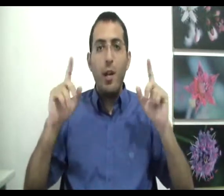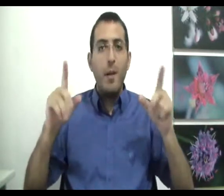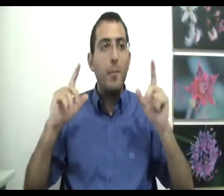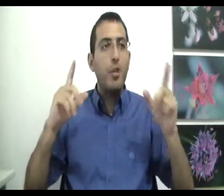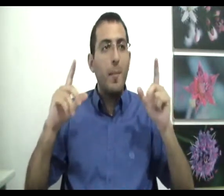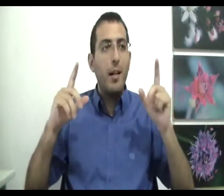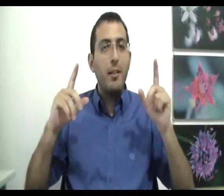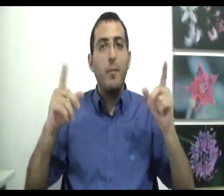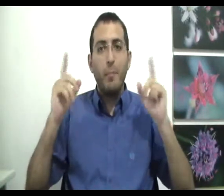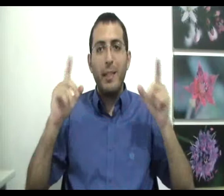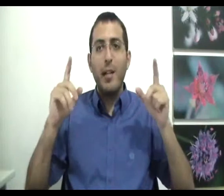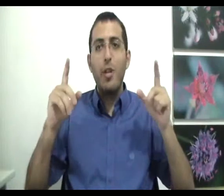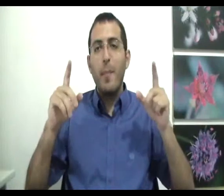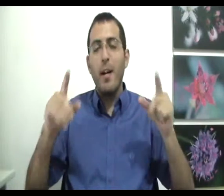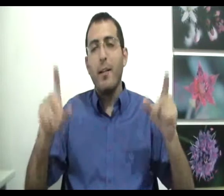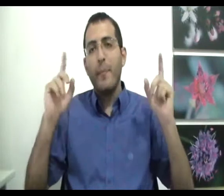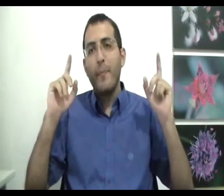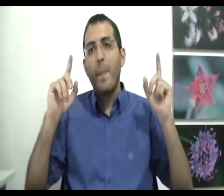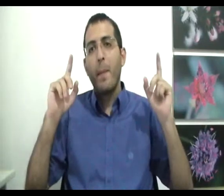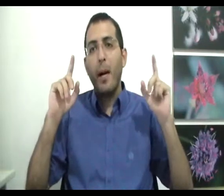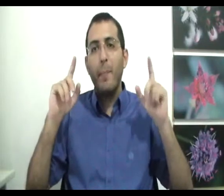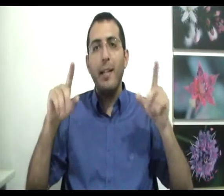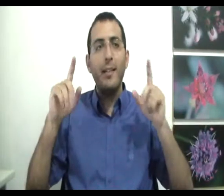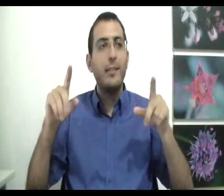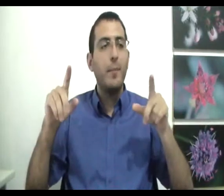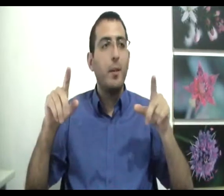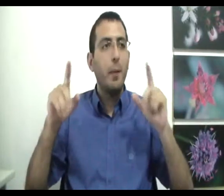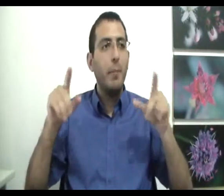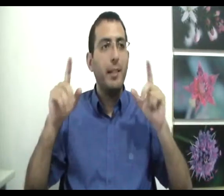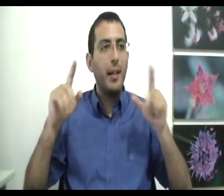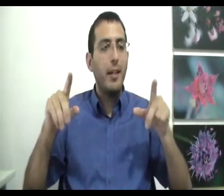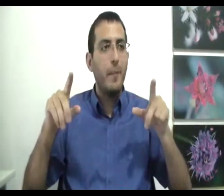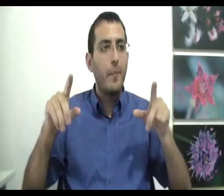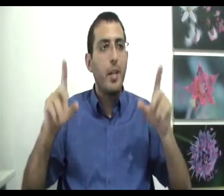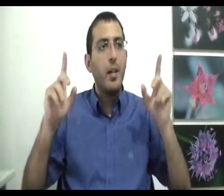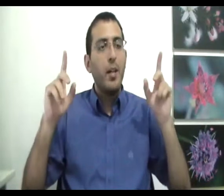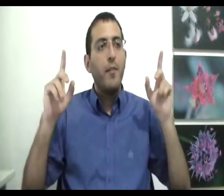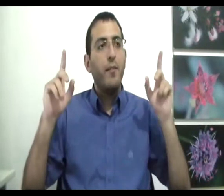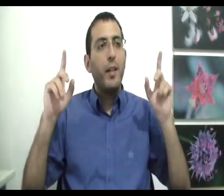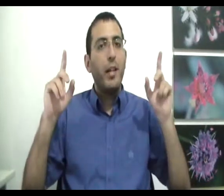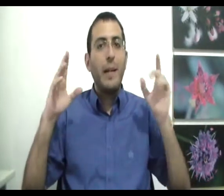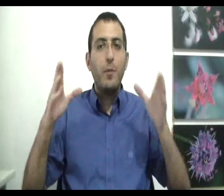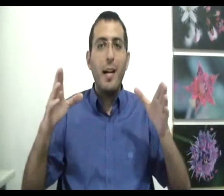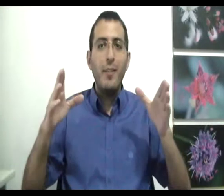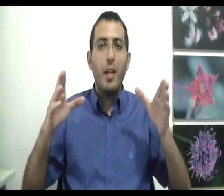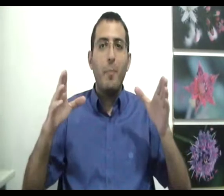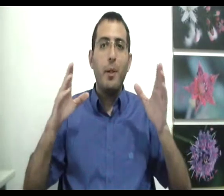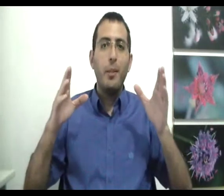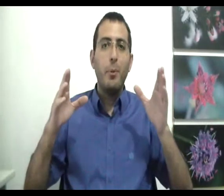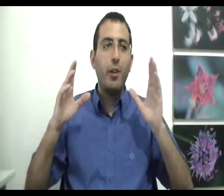שאמר מי שאמר מתי שאמר מרבה נכסים מרבה דאגה וכמובן שהפואנט הפרו של